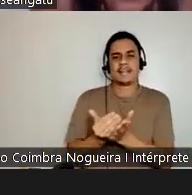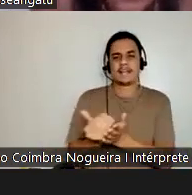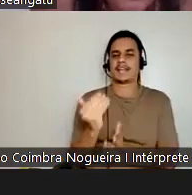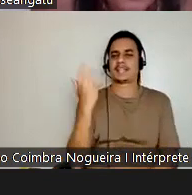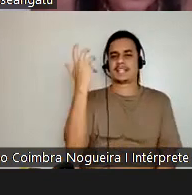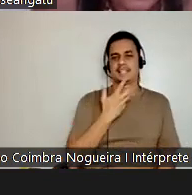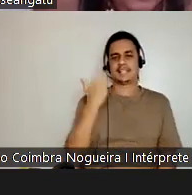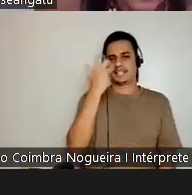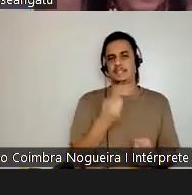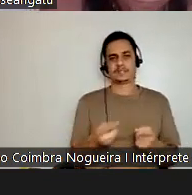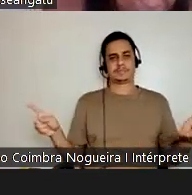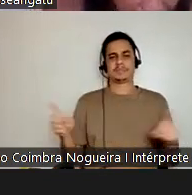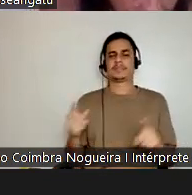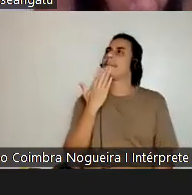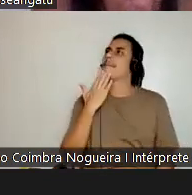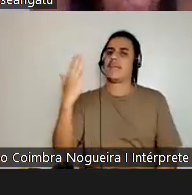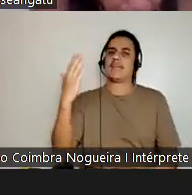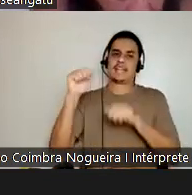moro, pedindo a saudação.